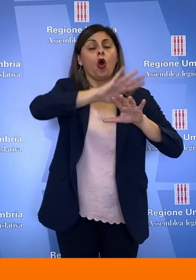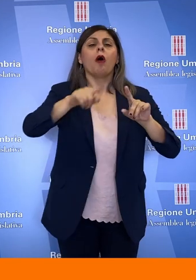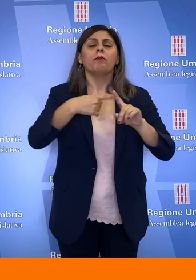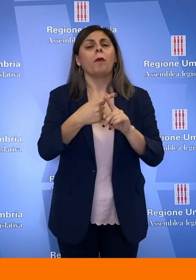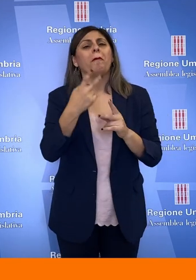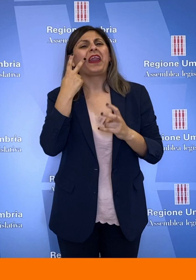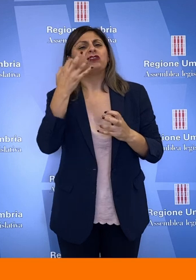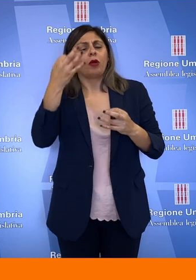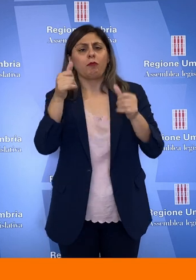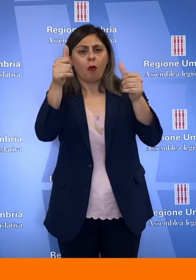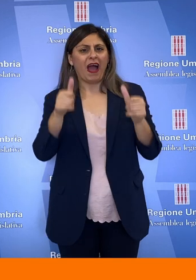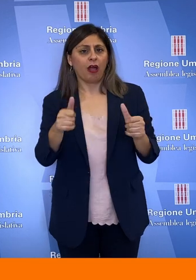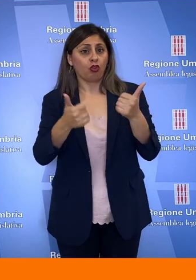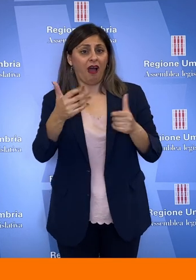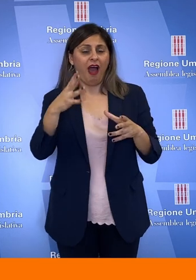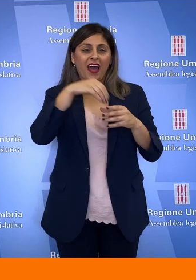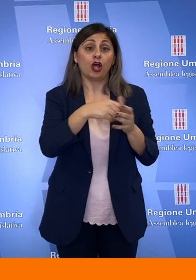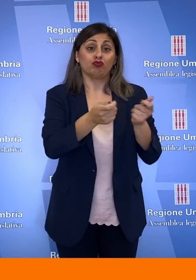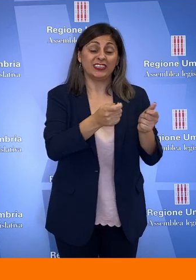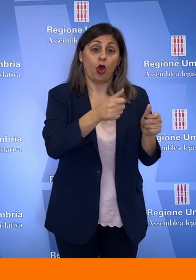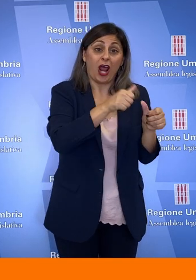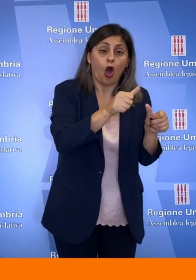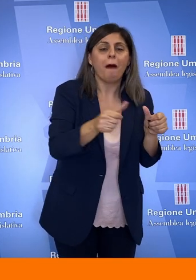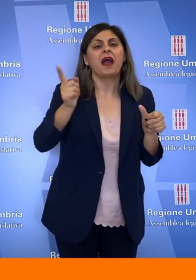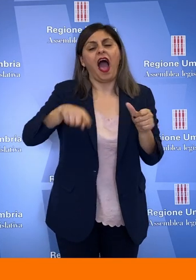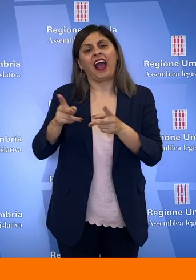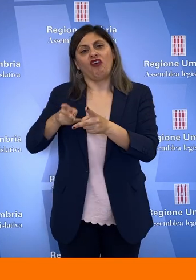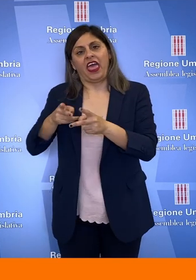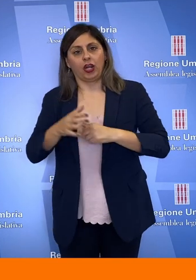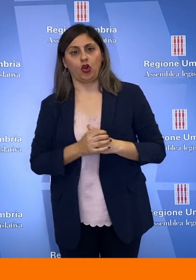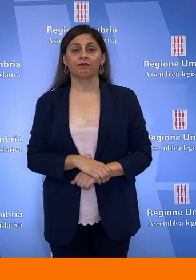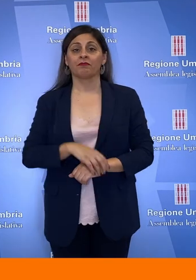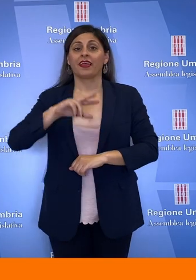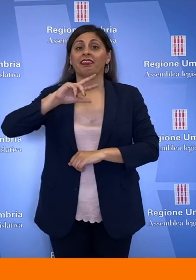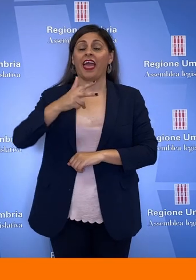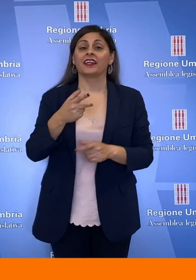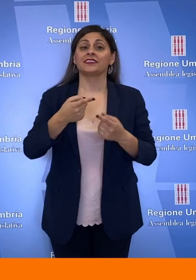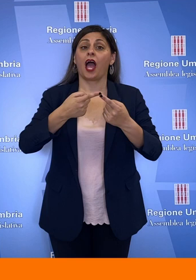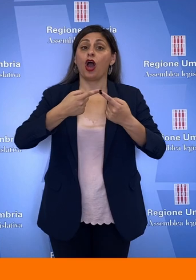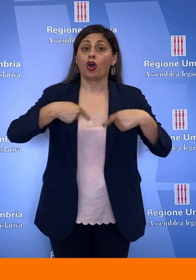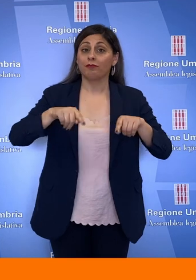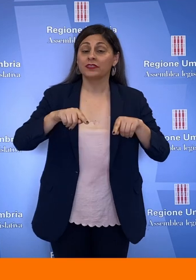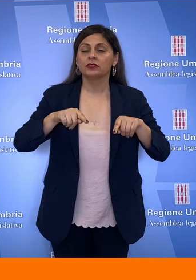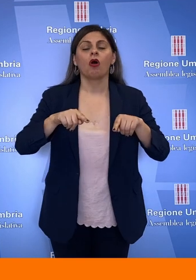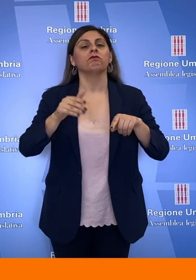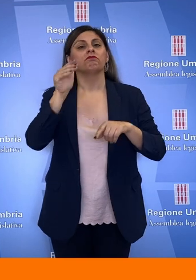gara della gestione oltre che della gomma anche del ferro. In terza Commissione